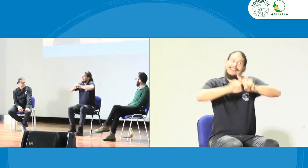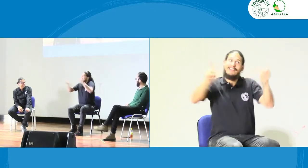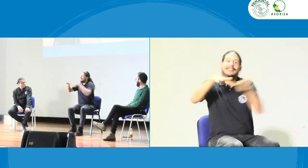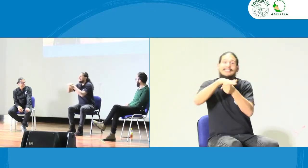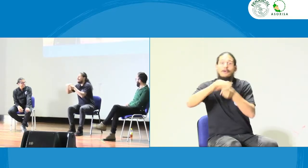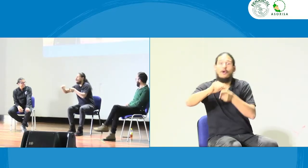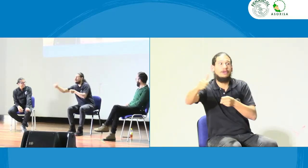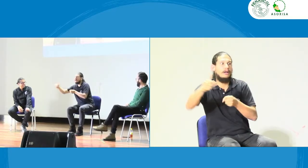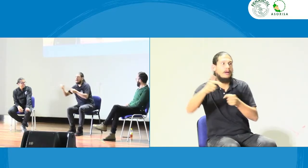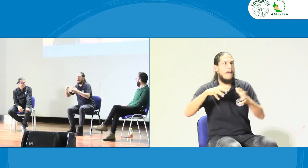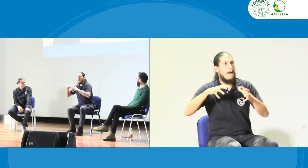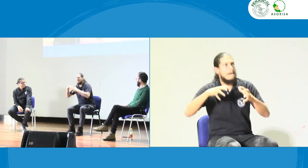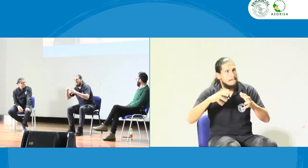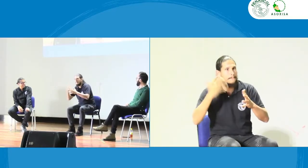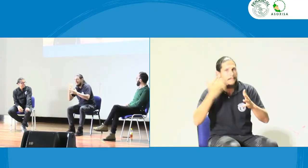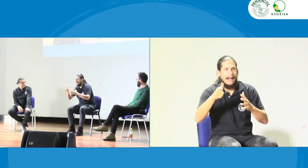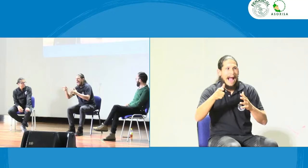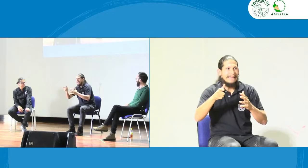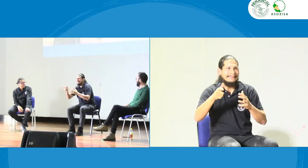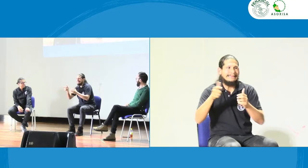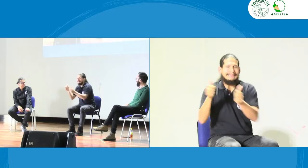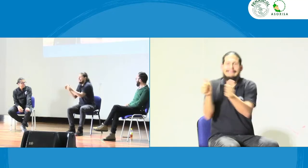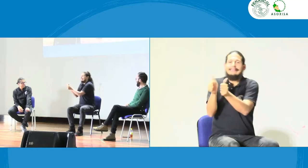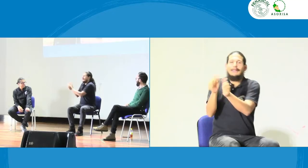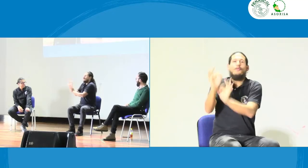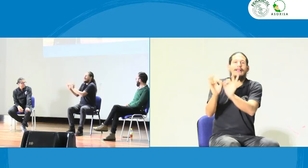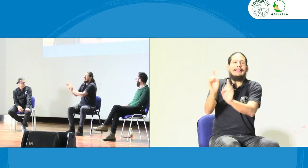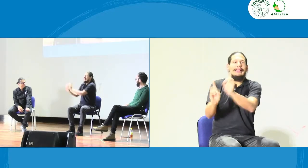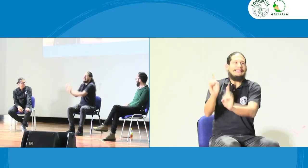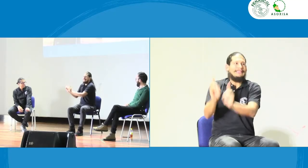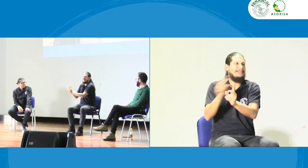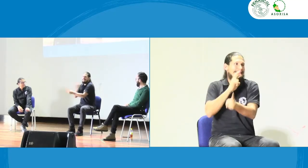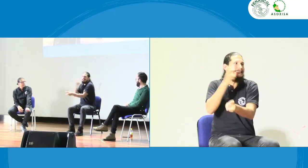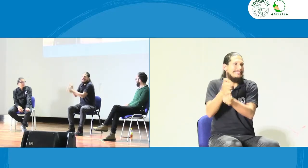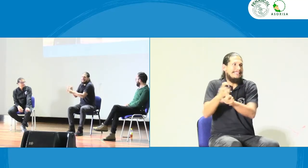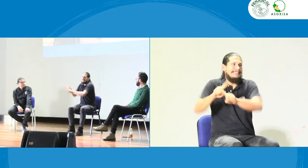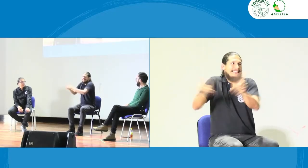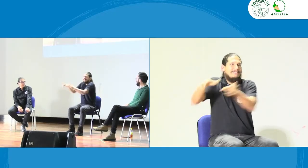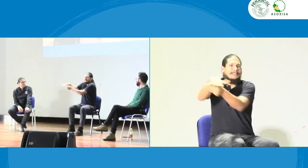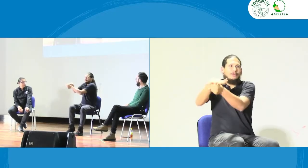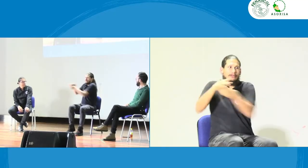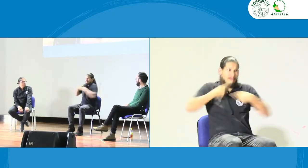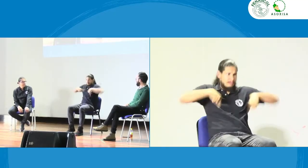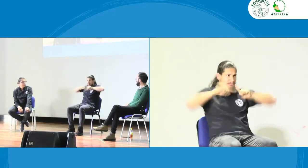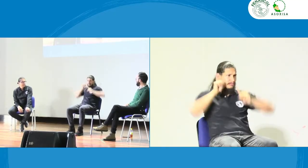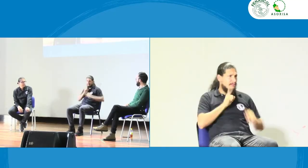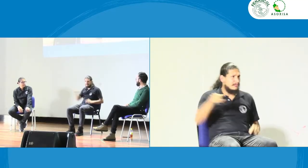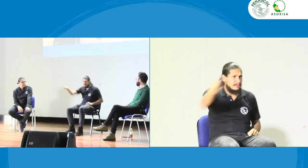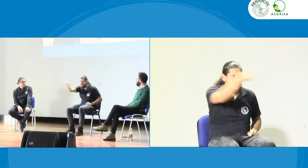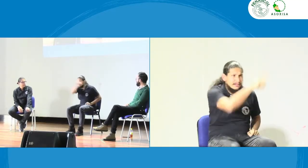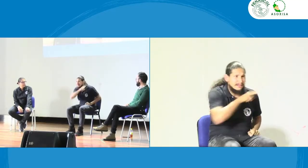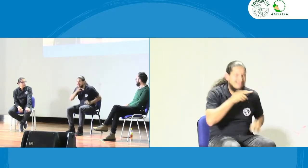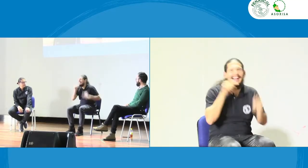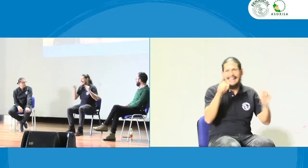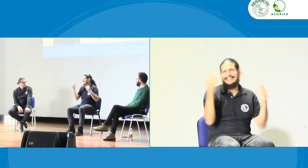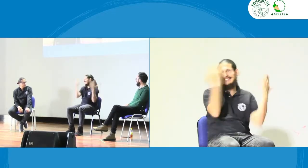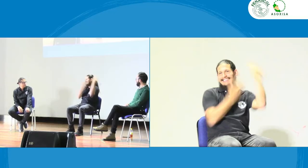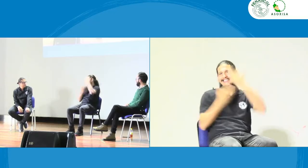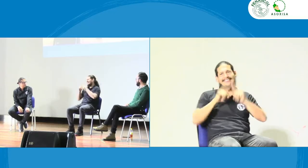decisiones es diferente otras discapacidades que sí necesitan de unos cuidados y que toman decisiones por ellos pero para el caso de la comunidad